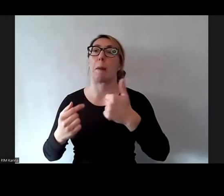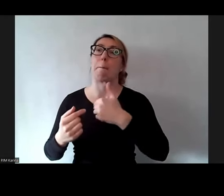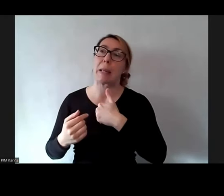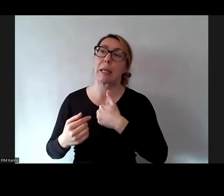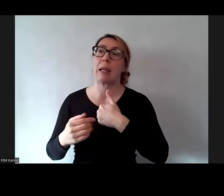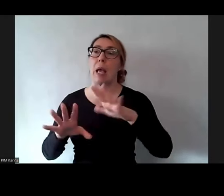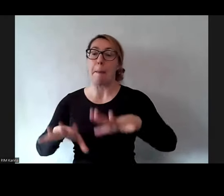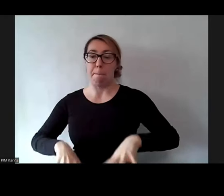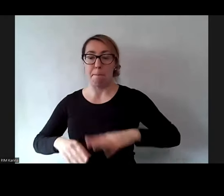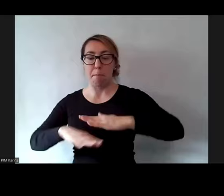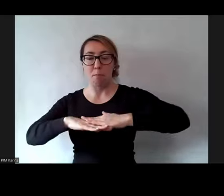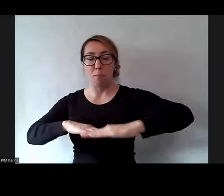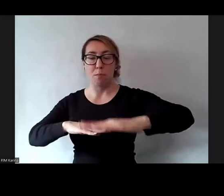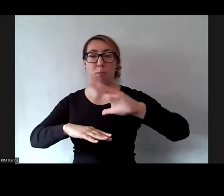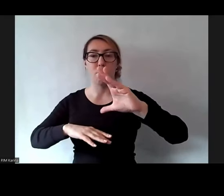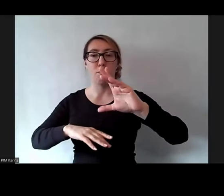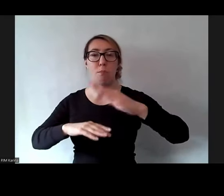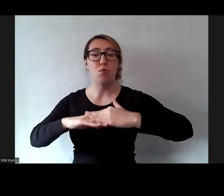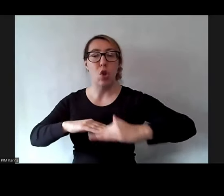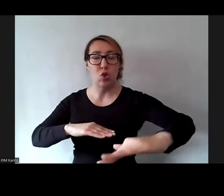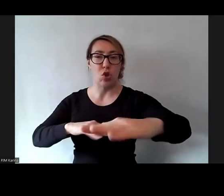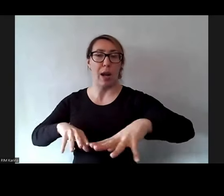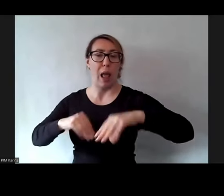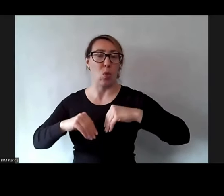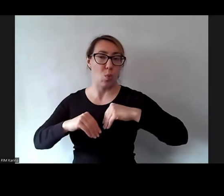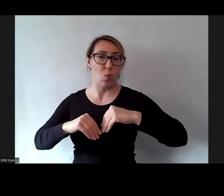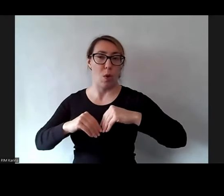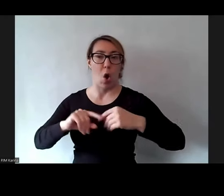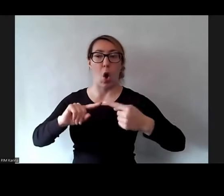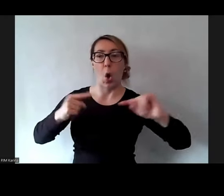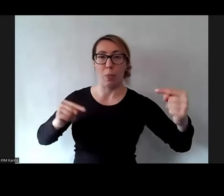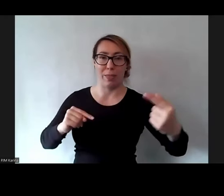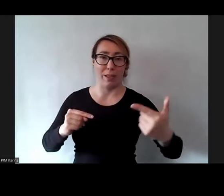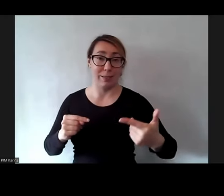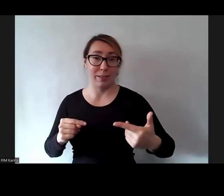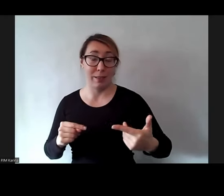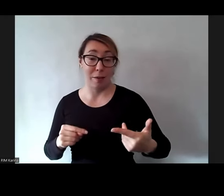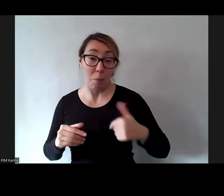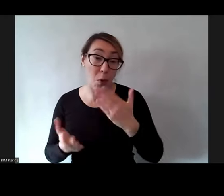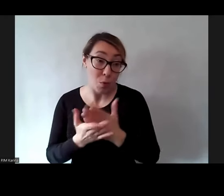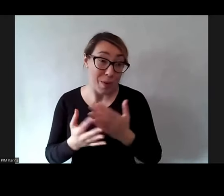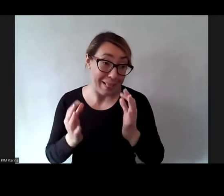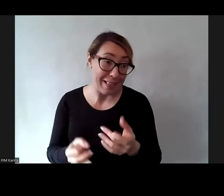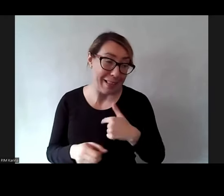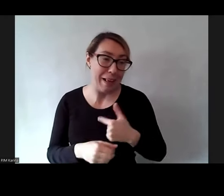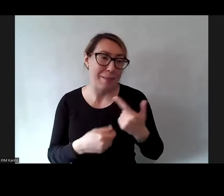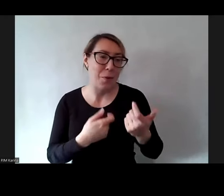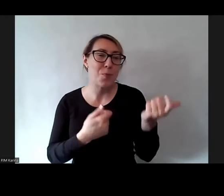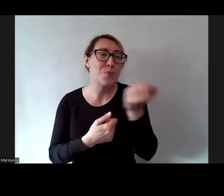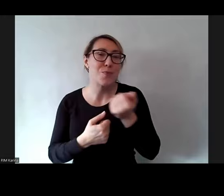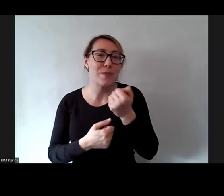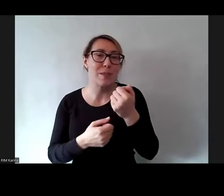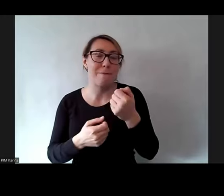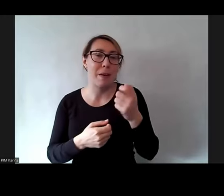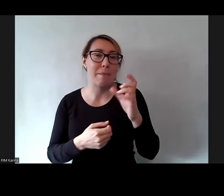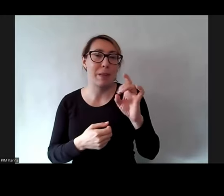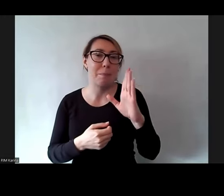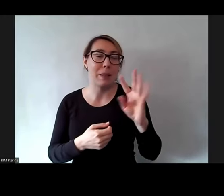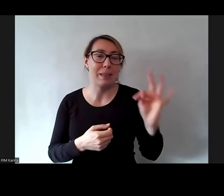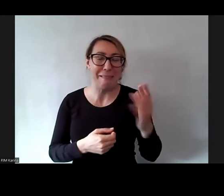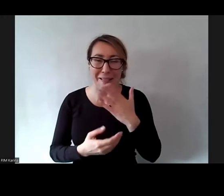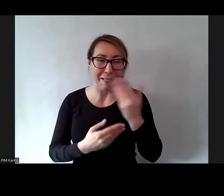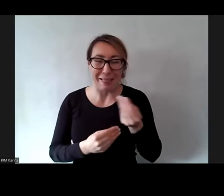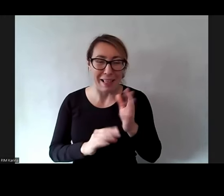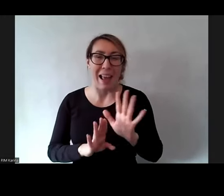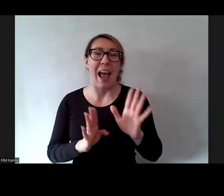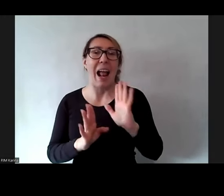może już teraz jest. Nie pracuję na czatach dziewczynki, ale być może, być może teraz to już byłoby łatwiejsze, wtedy